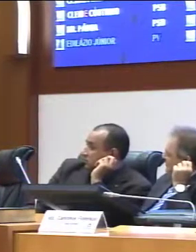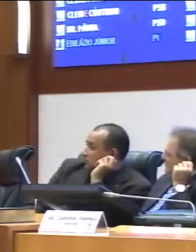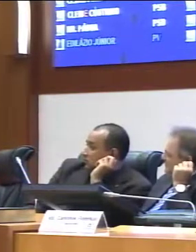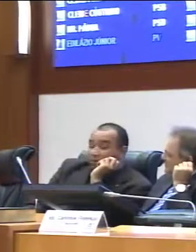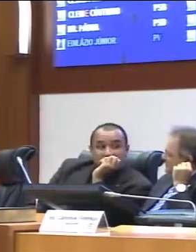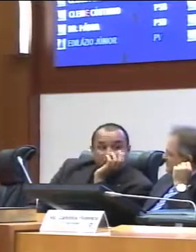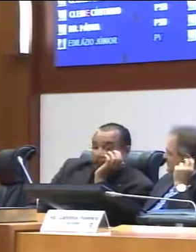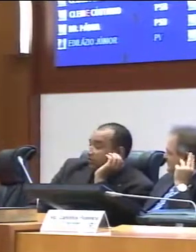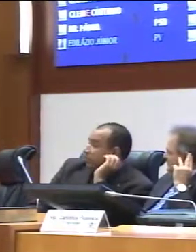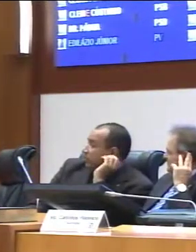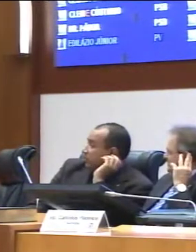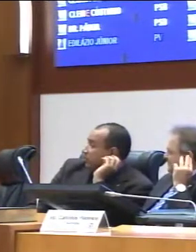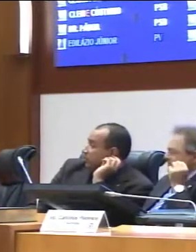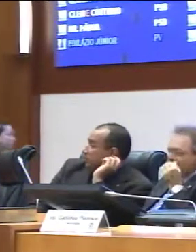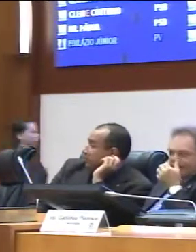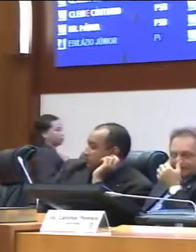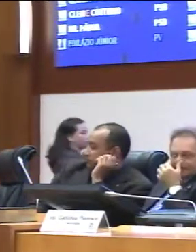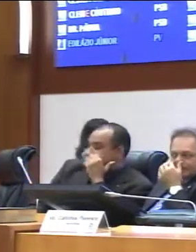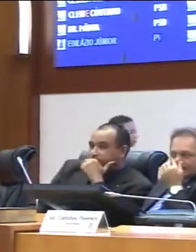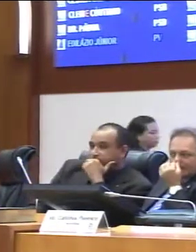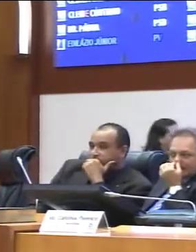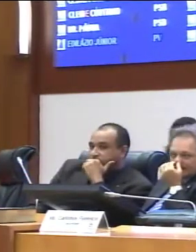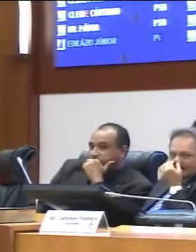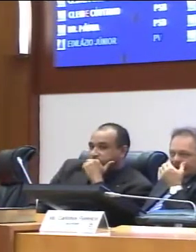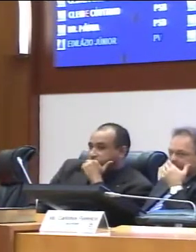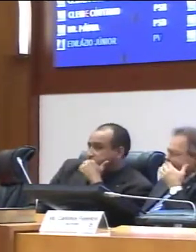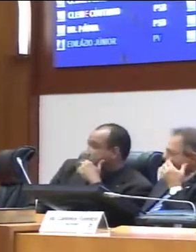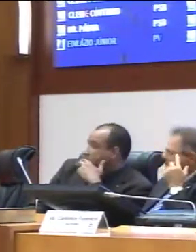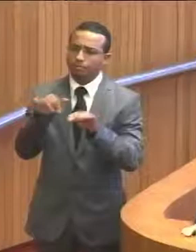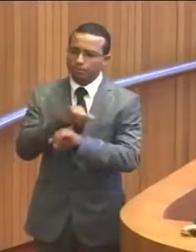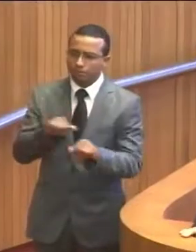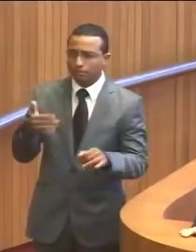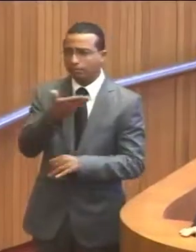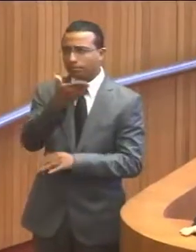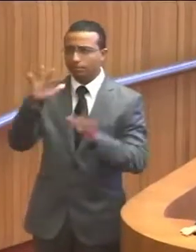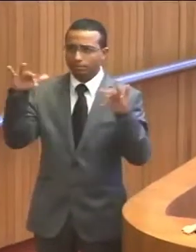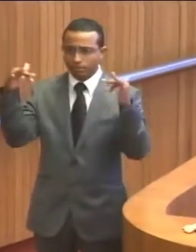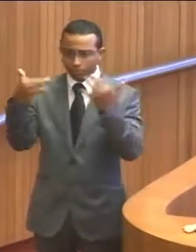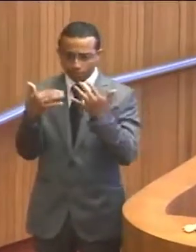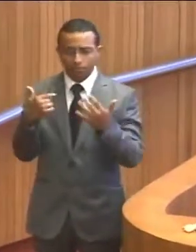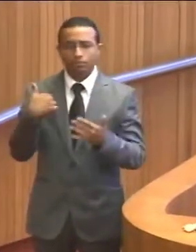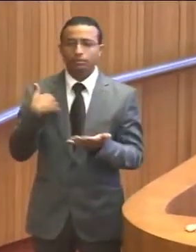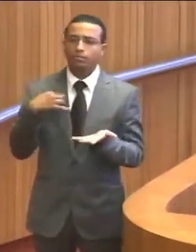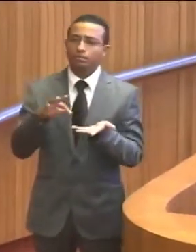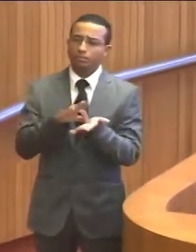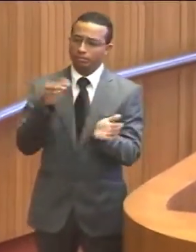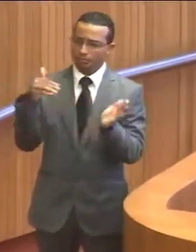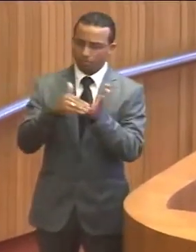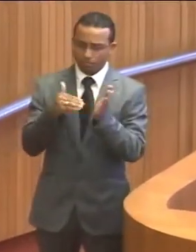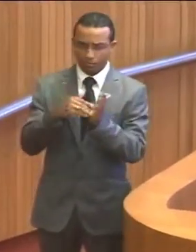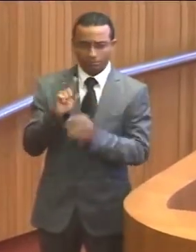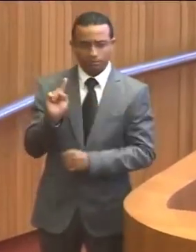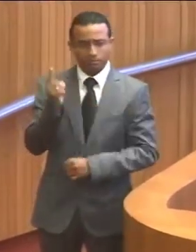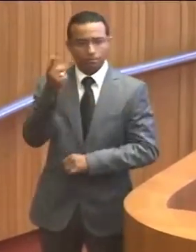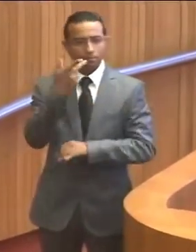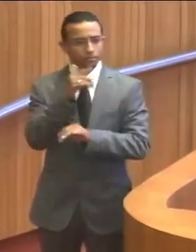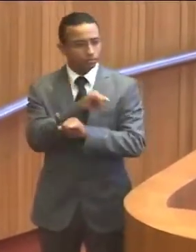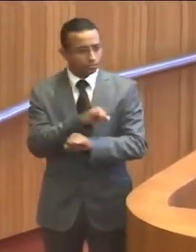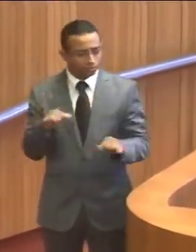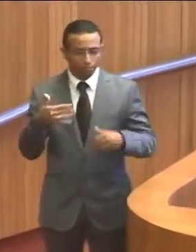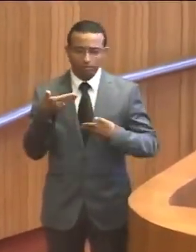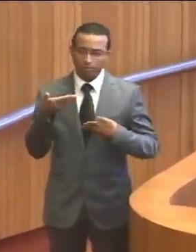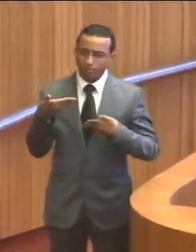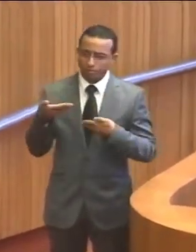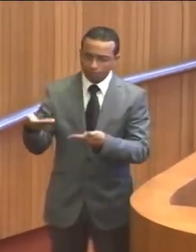Senhor presidente, colegas parlamentares, imprensa, galeria, eu me inscrevi no expediente final, primeiro para dizer que fui